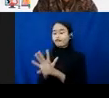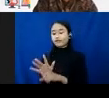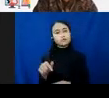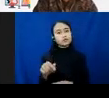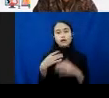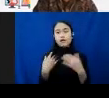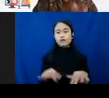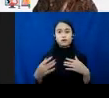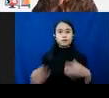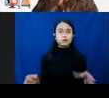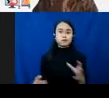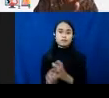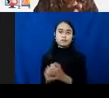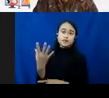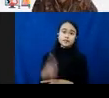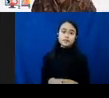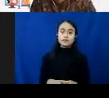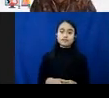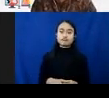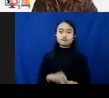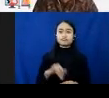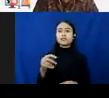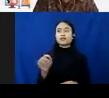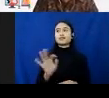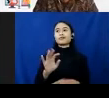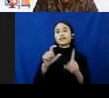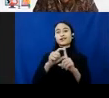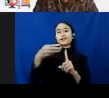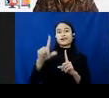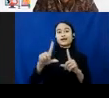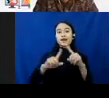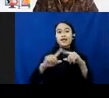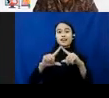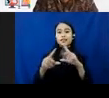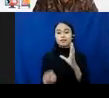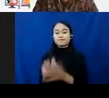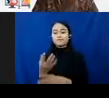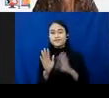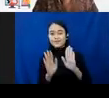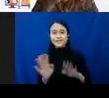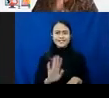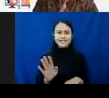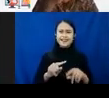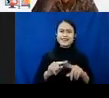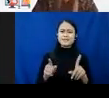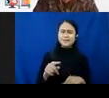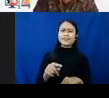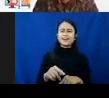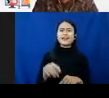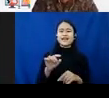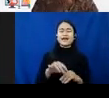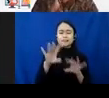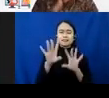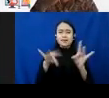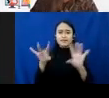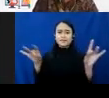metamorfosis. Jadi bukan hanya varian delta yang muncul, varian COVID-19, tetapi juga varian-varian baru dari